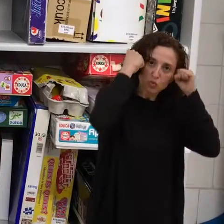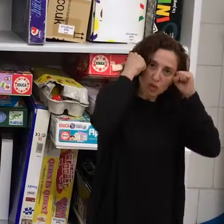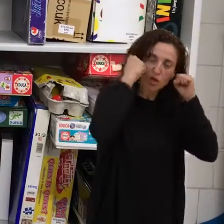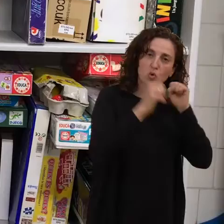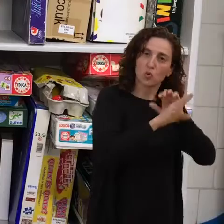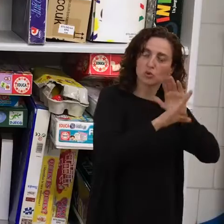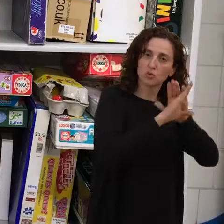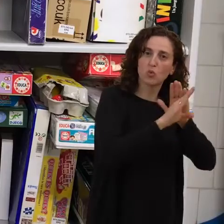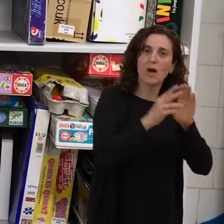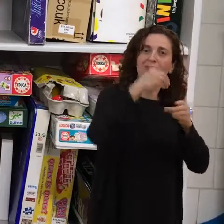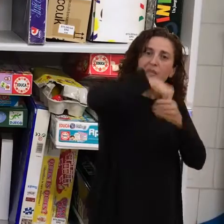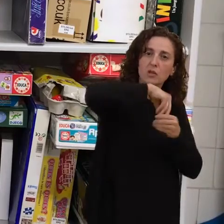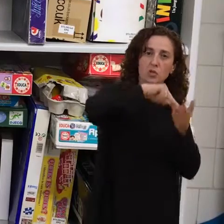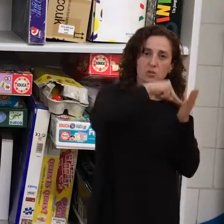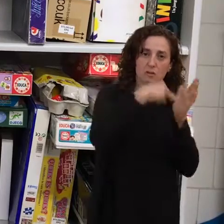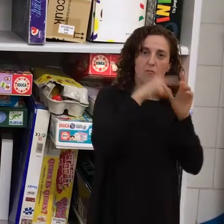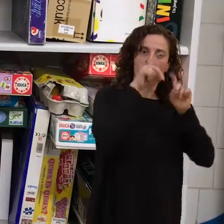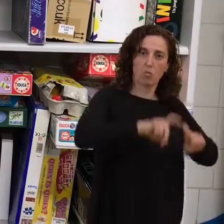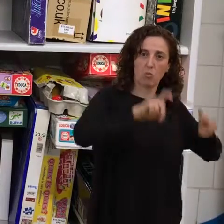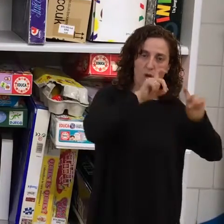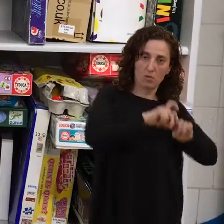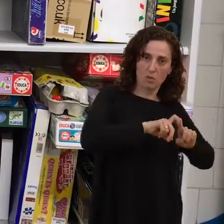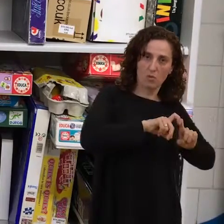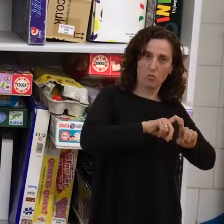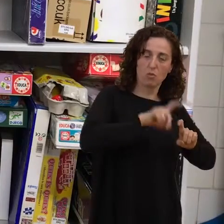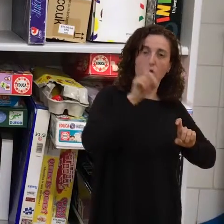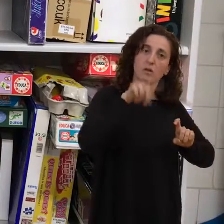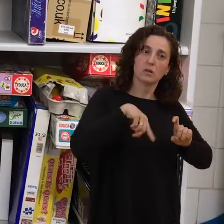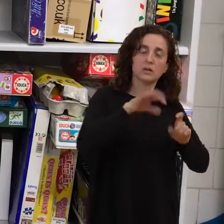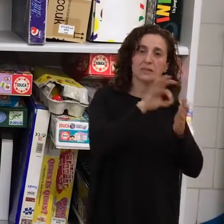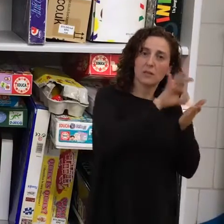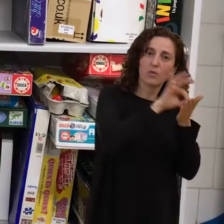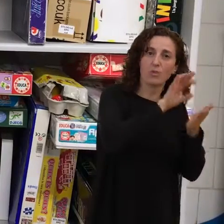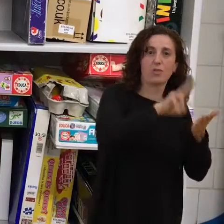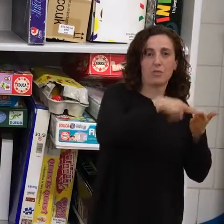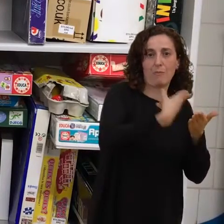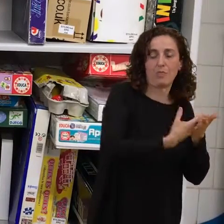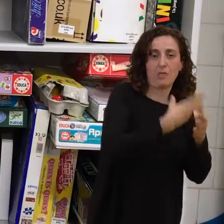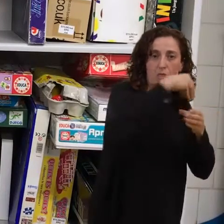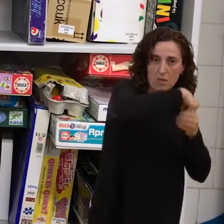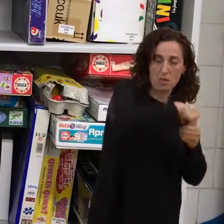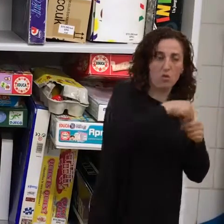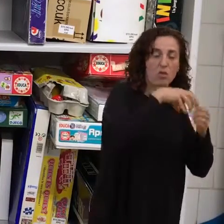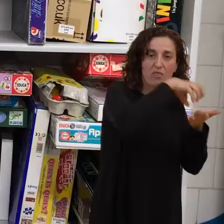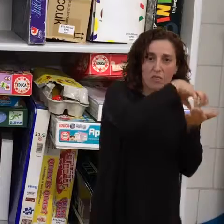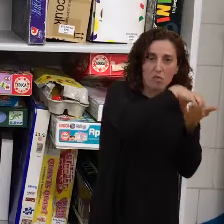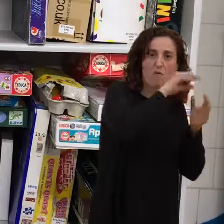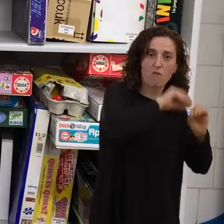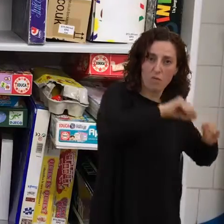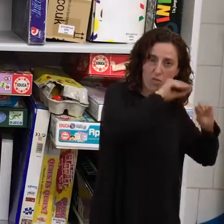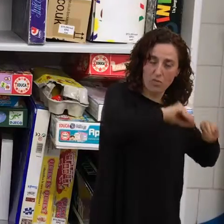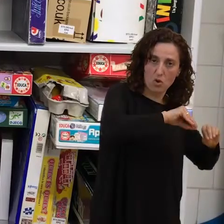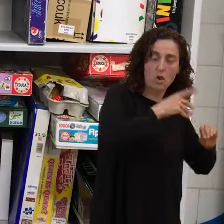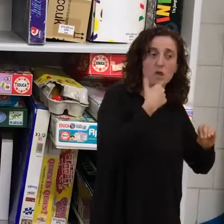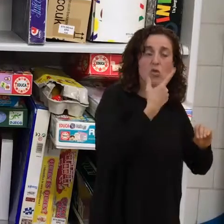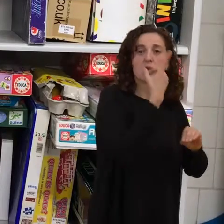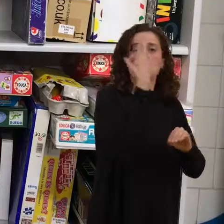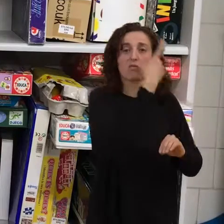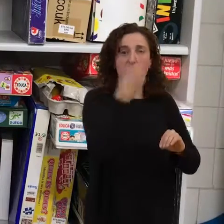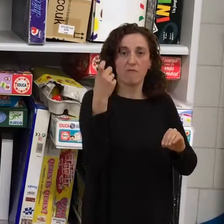todavía y tienen servicio de intérprete en sus centros de formación. Y no nos hace falta tampoco